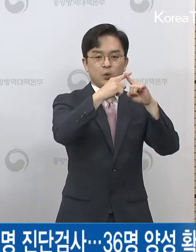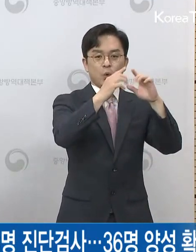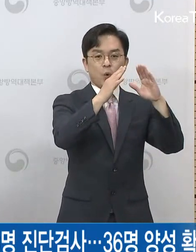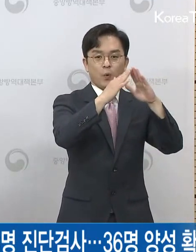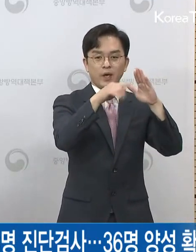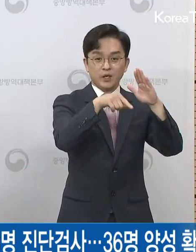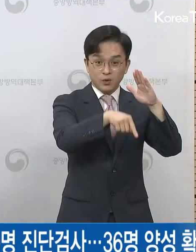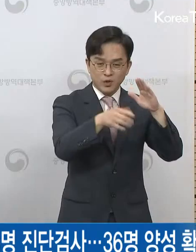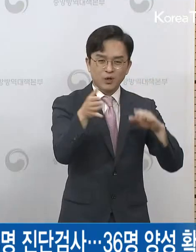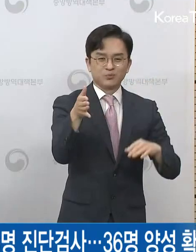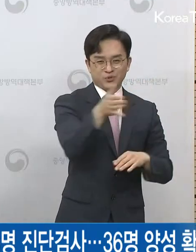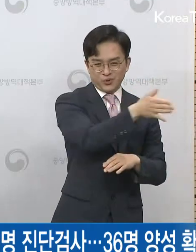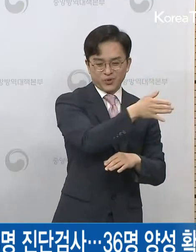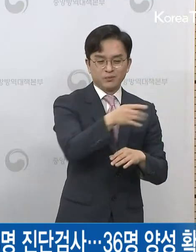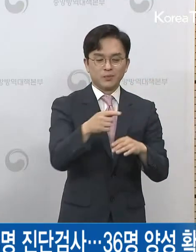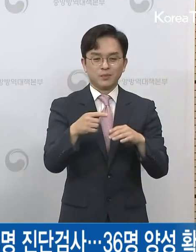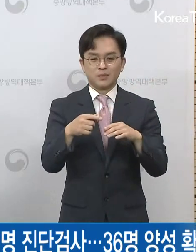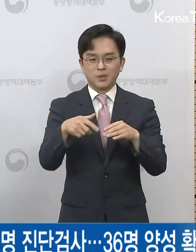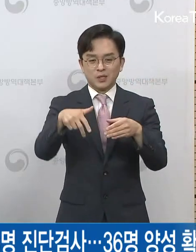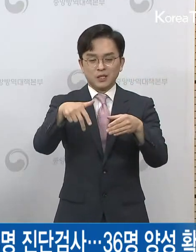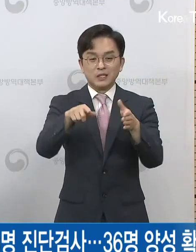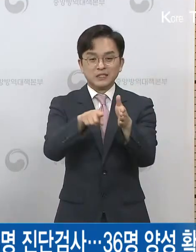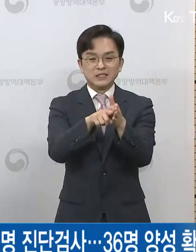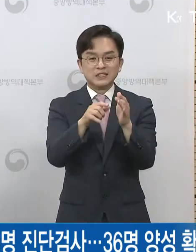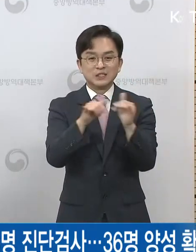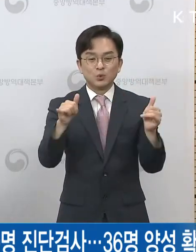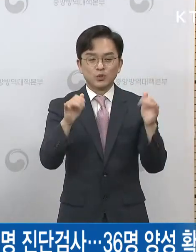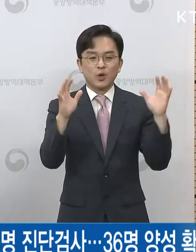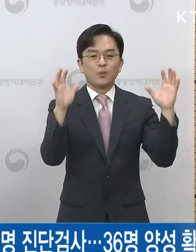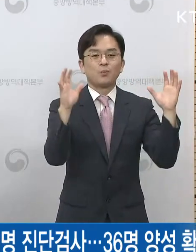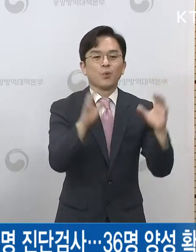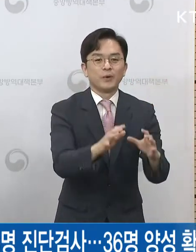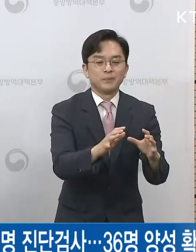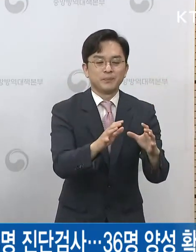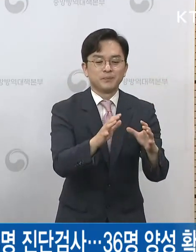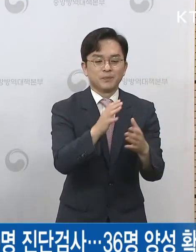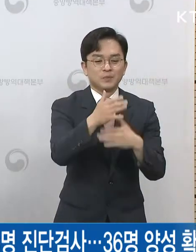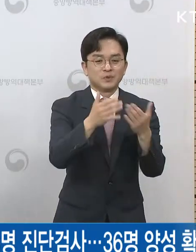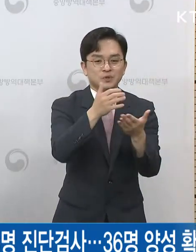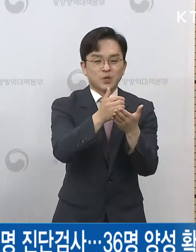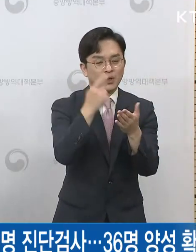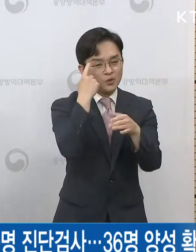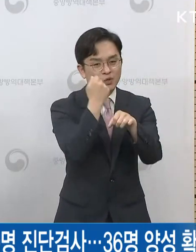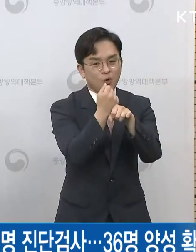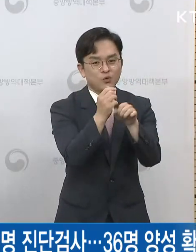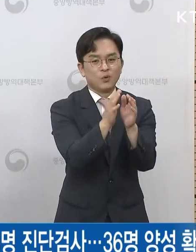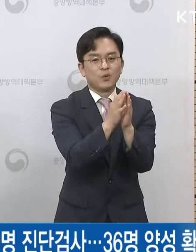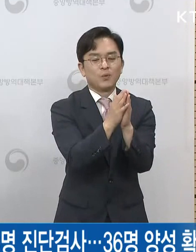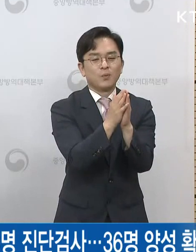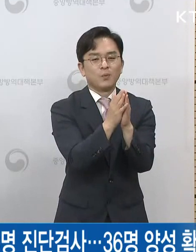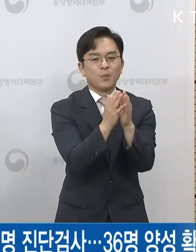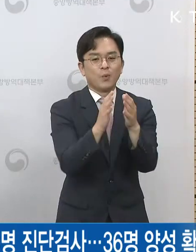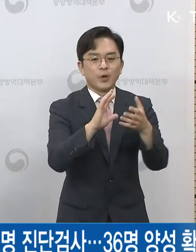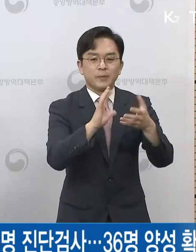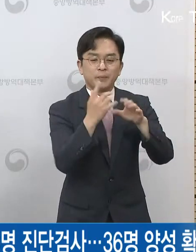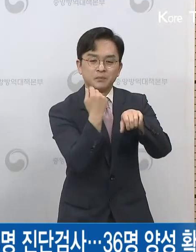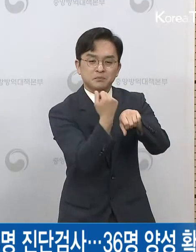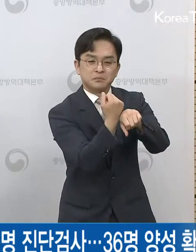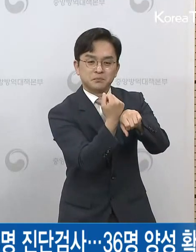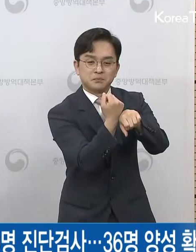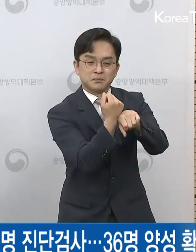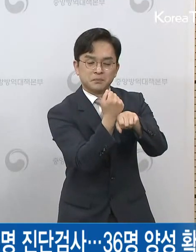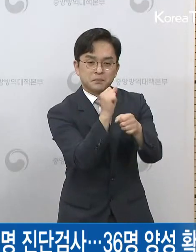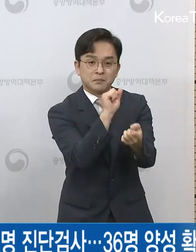종교인들이 모여서 같이 모임을 했고 이 모임에서부터 노출돼서 여러 개의 교회들이 지금